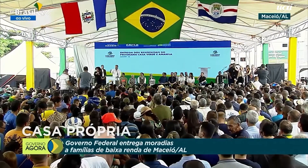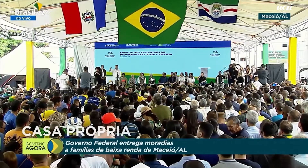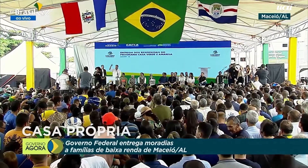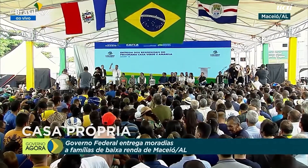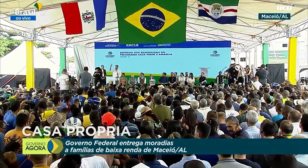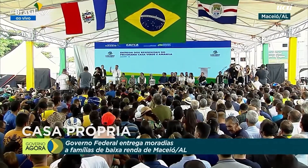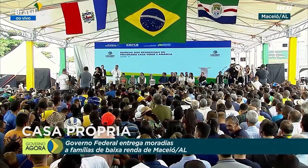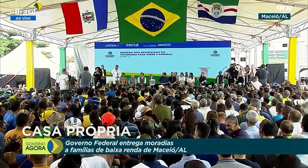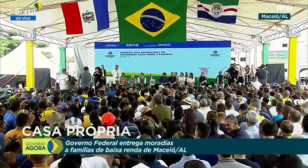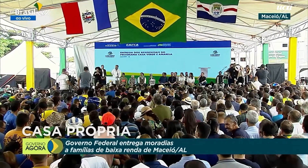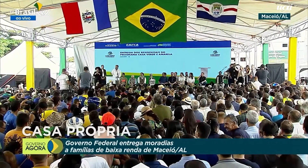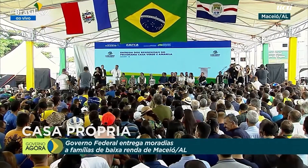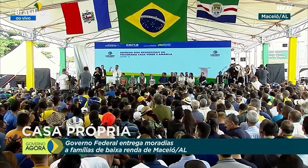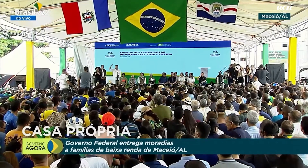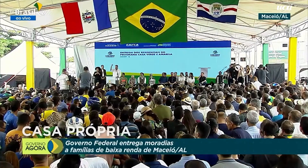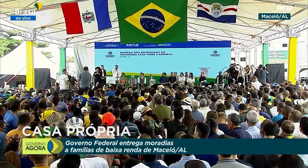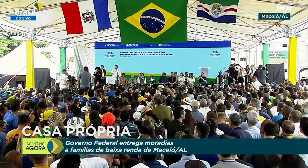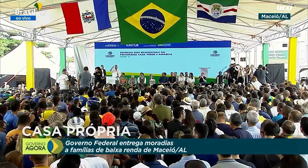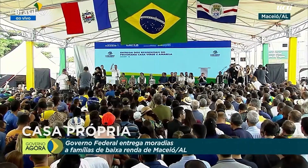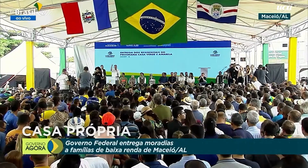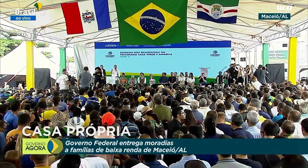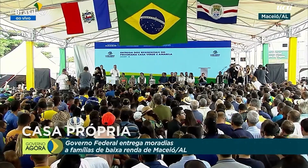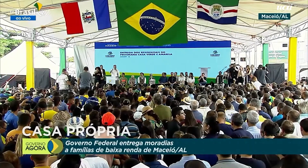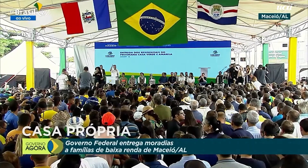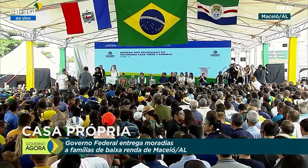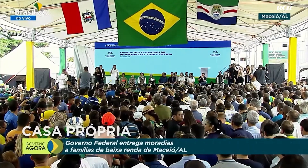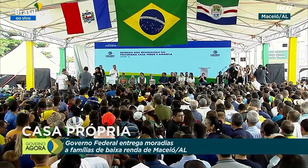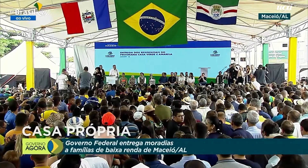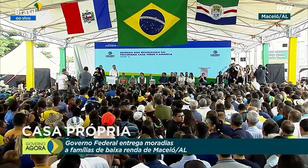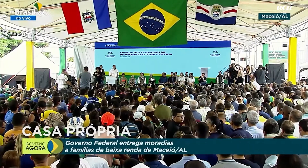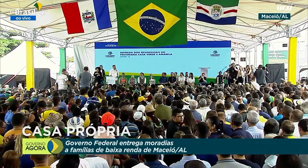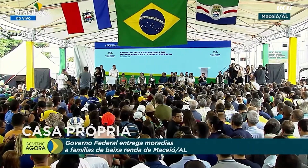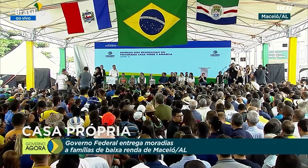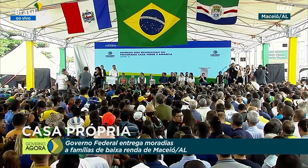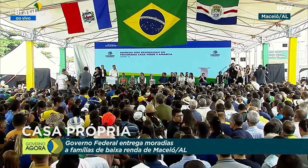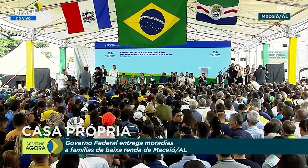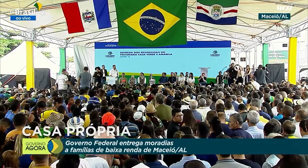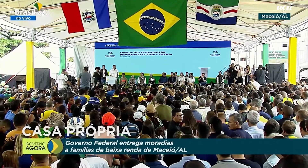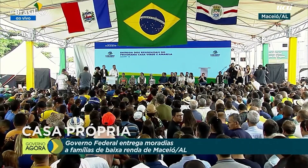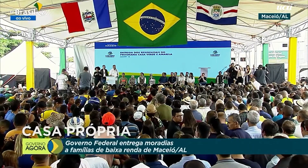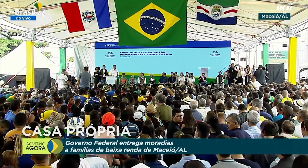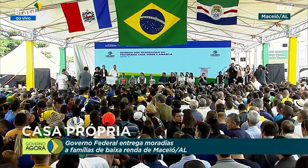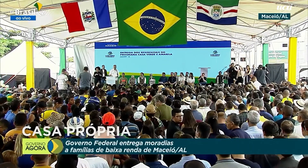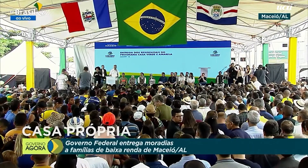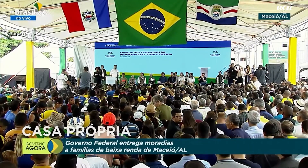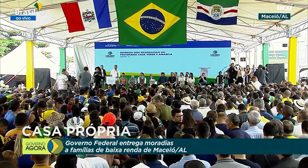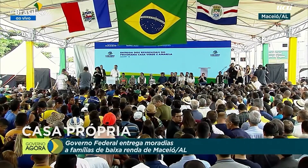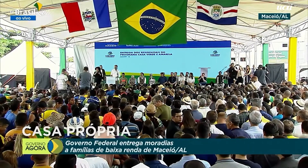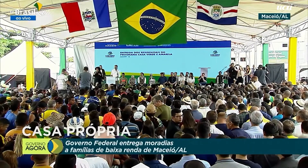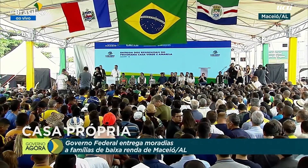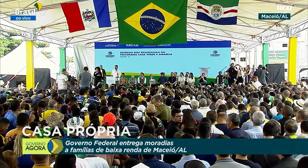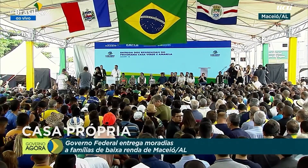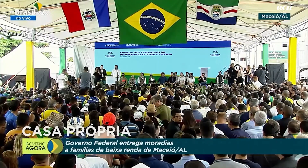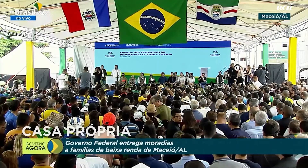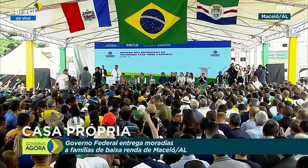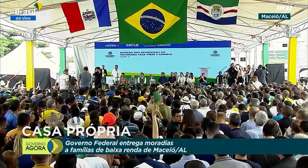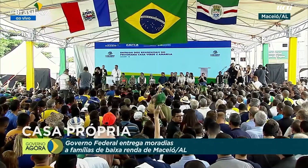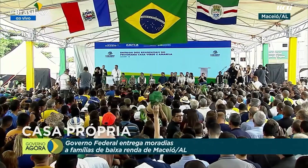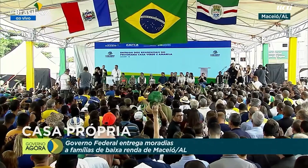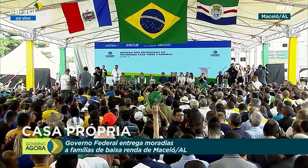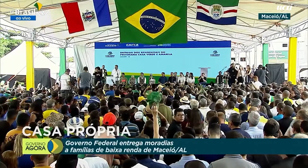tentam impor toda dificuldade a um governo que pensa no seu povo e naqueles que são menos favorecidos.